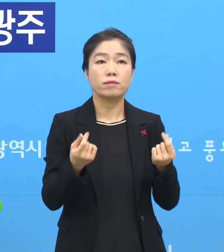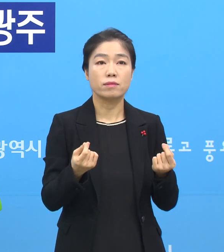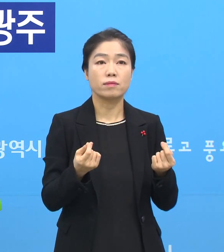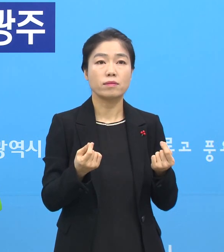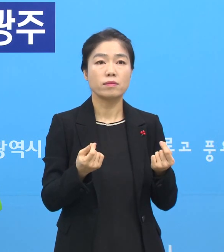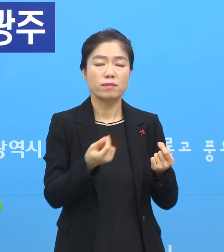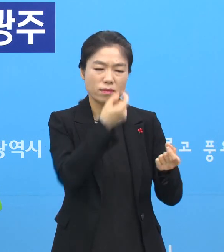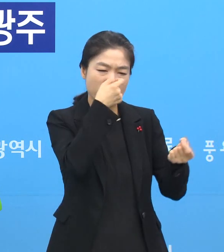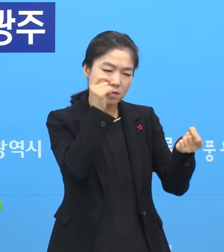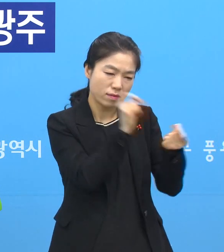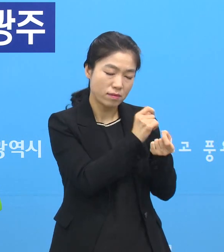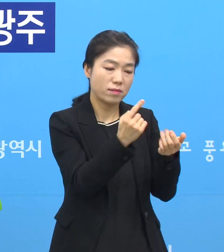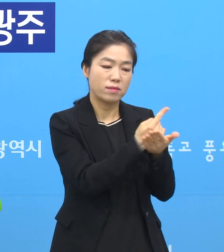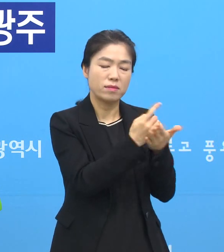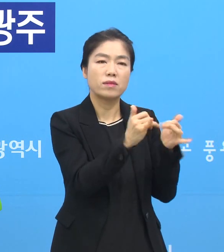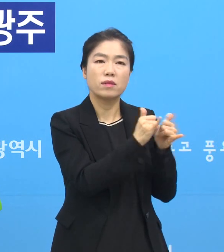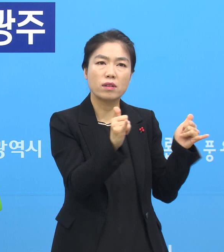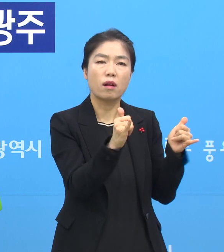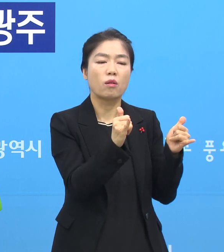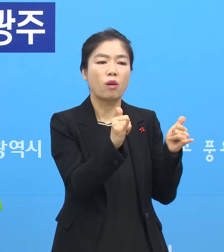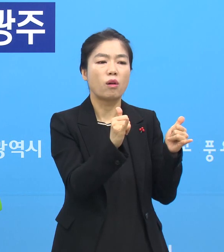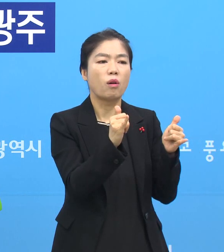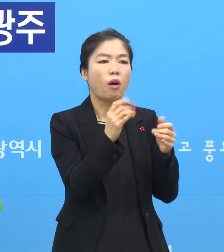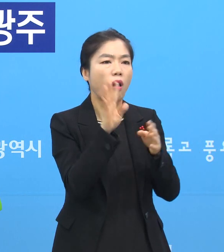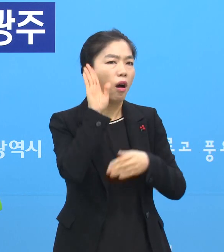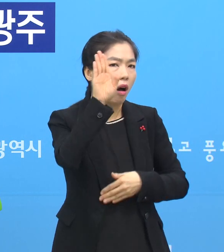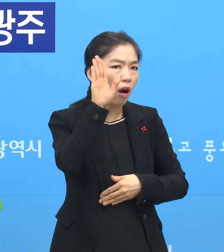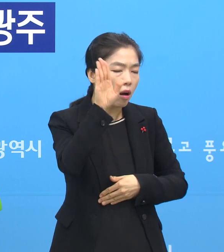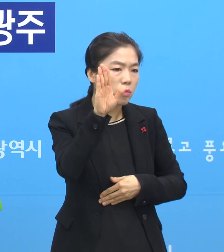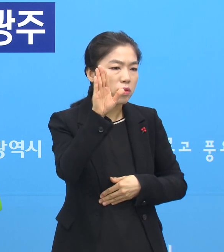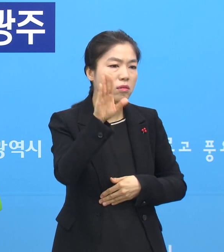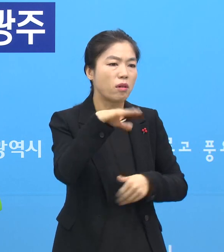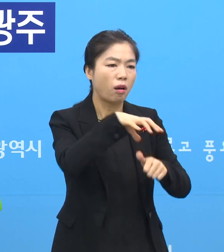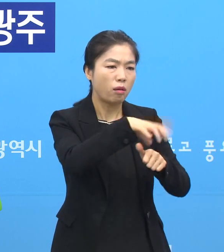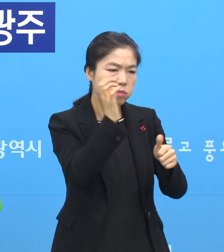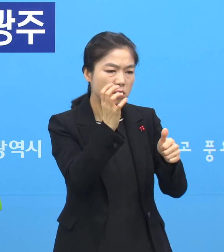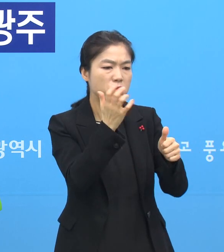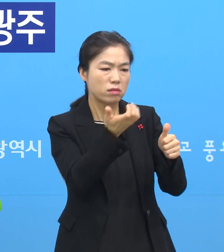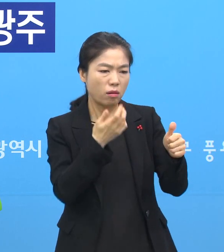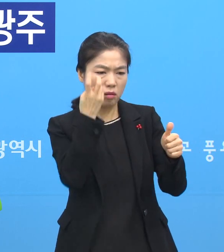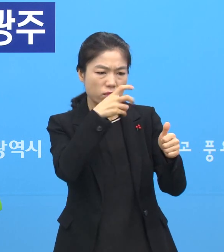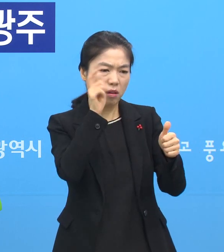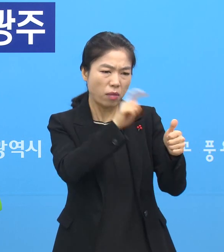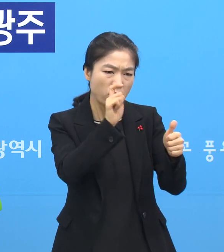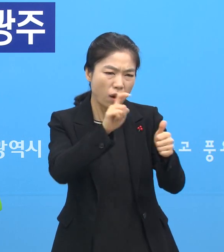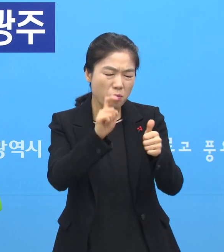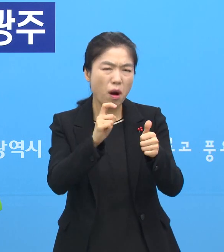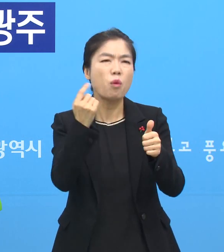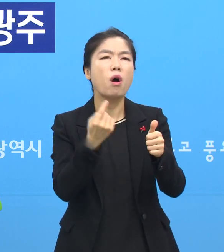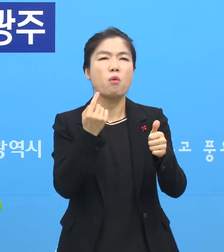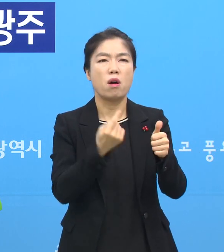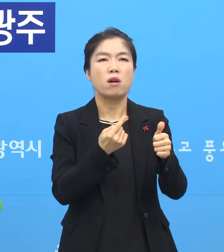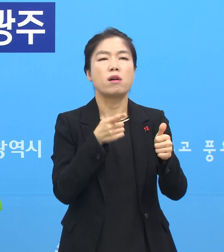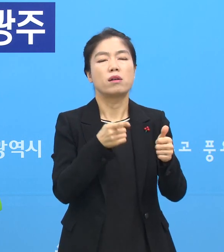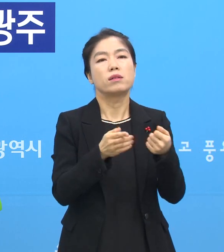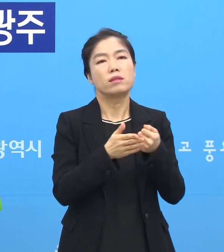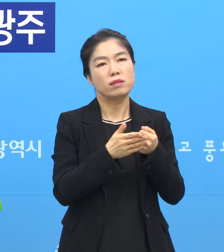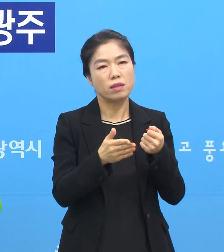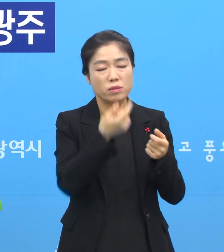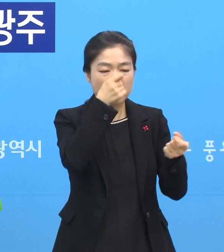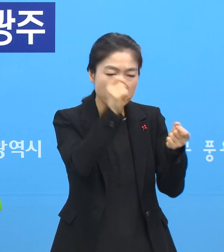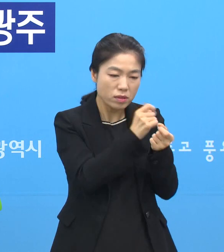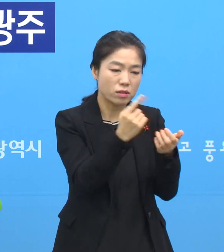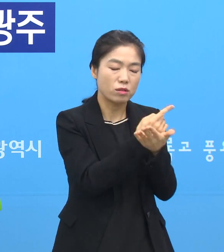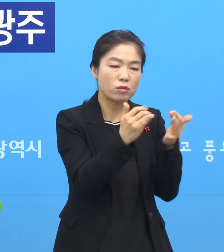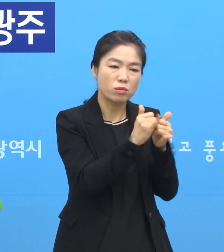밀접 접촉자의 경우는 언제라도 우리가 자가격리 해제전 검사에서 확진이 나오는 많은 사례에서 볼 수 있듯이 밀접